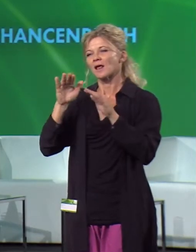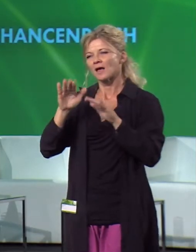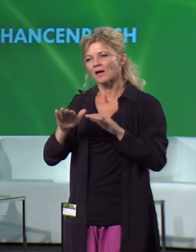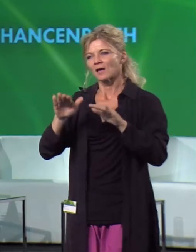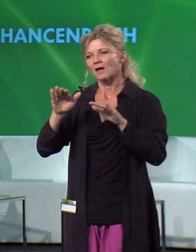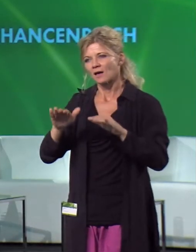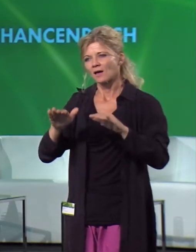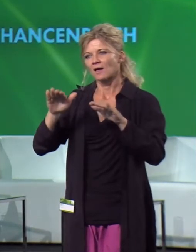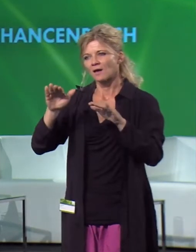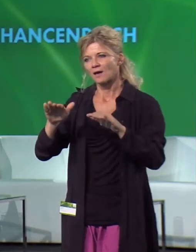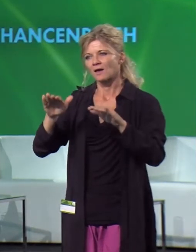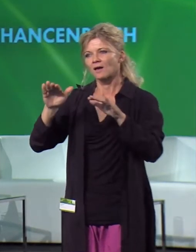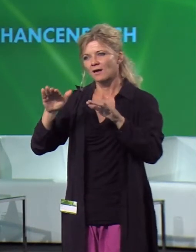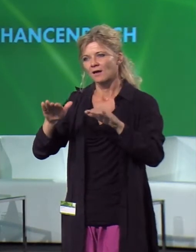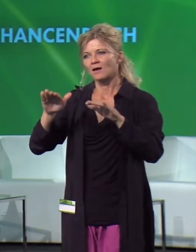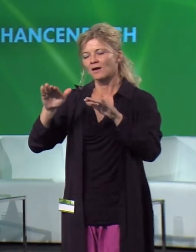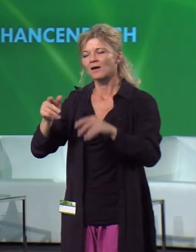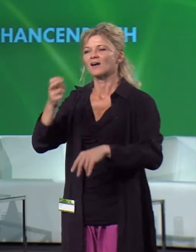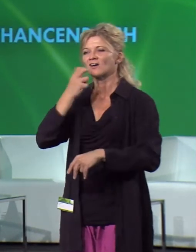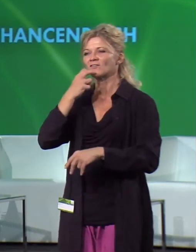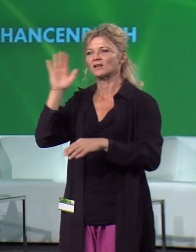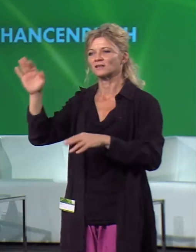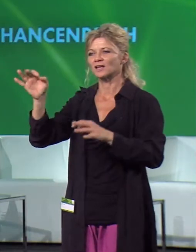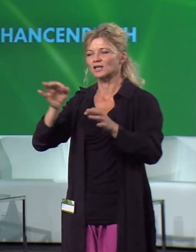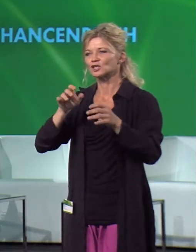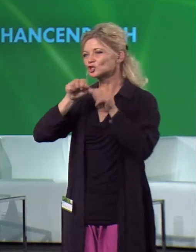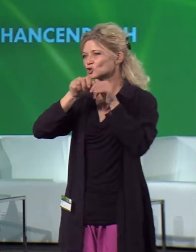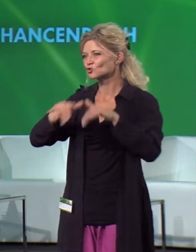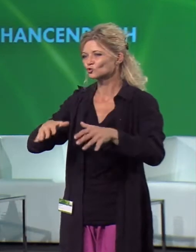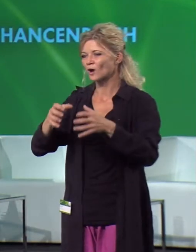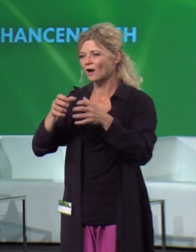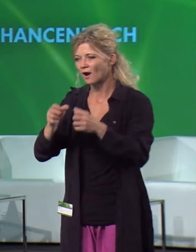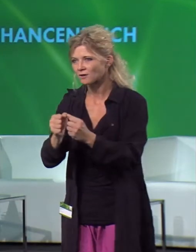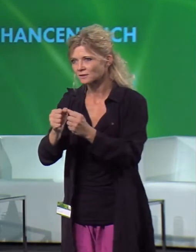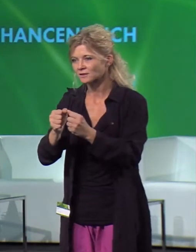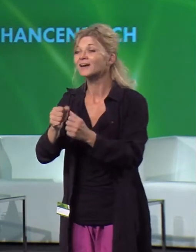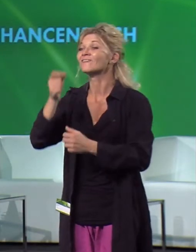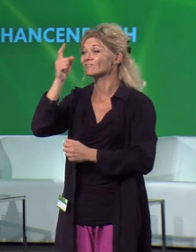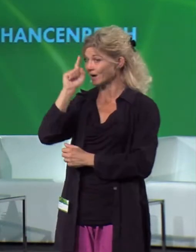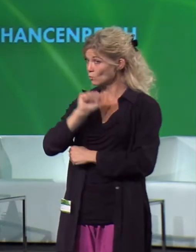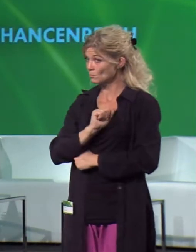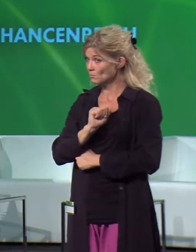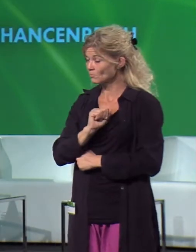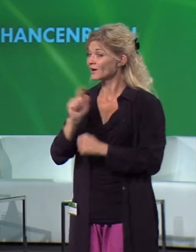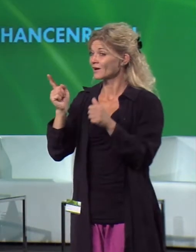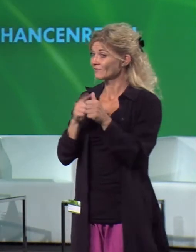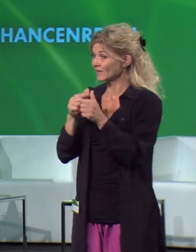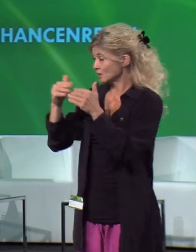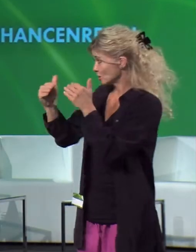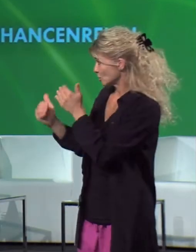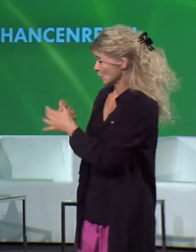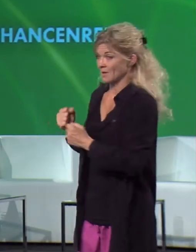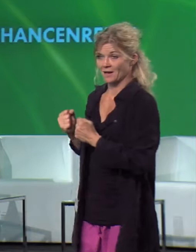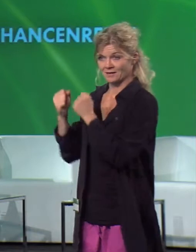ist und ihre Strukturen aufrechterhalten wollen. Denn mit erneuerbaren Energien droht eine strukturelle Revolutionierung,